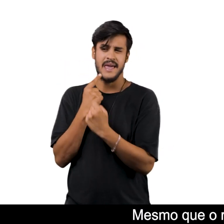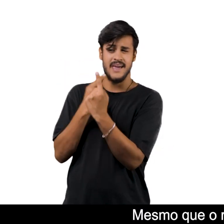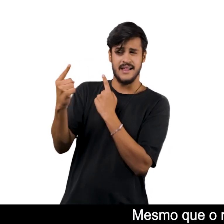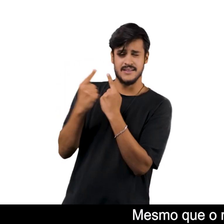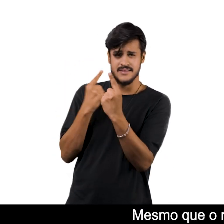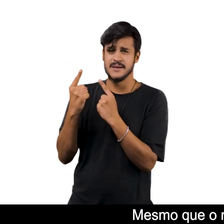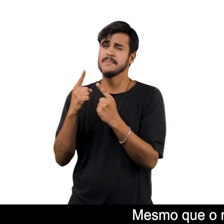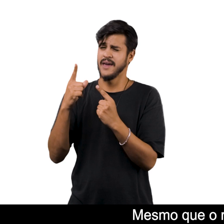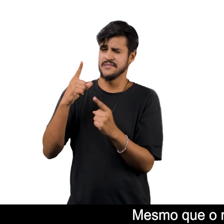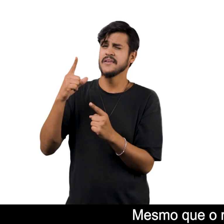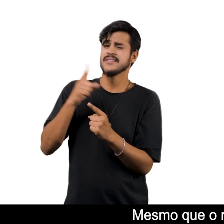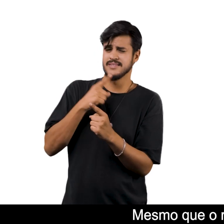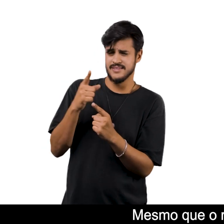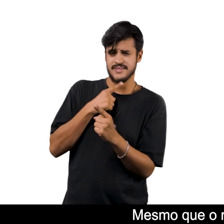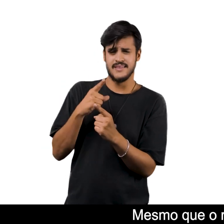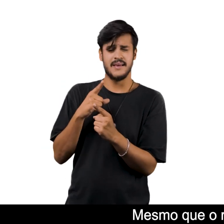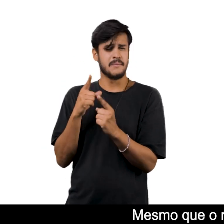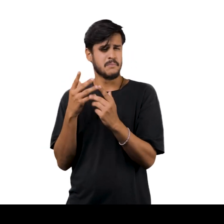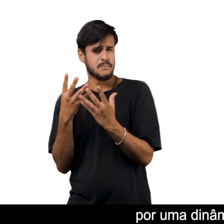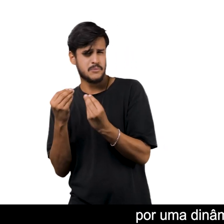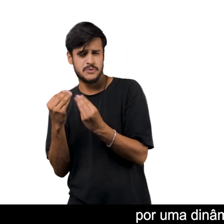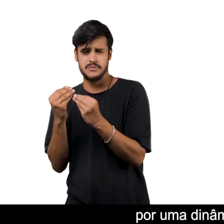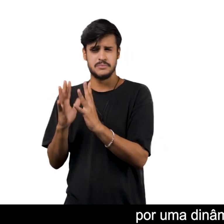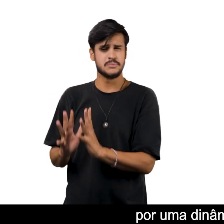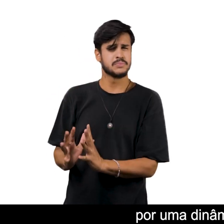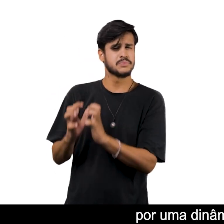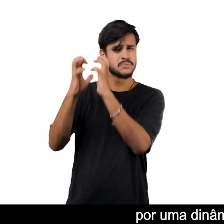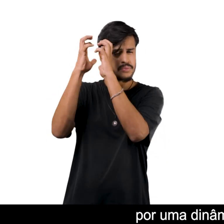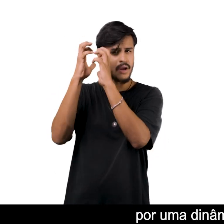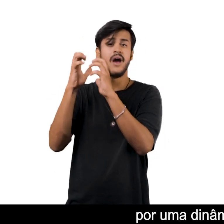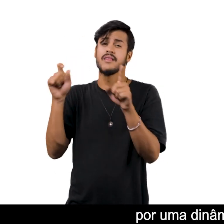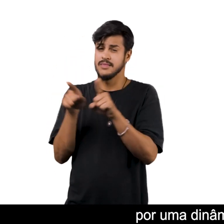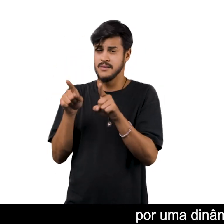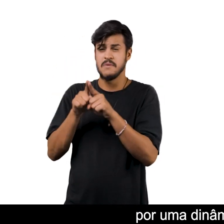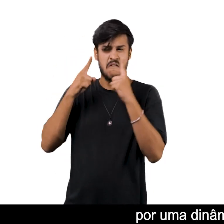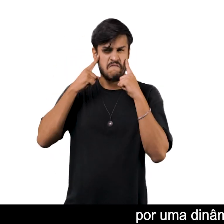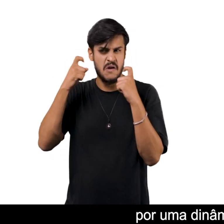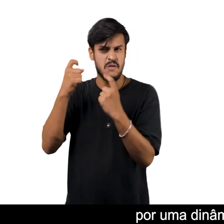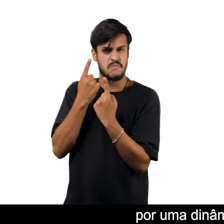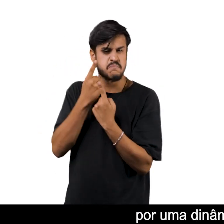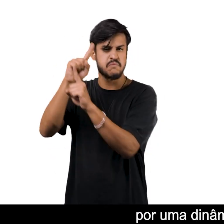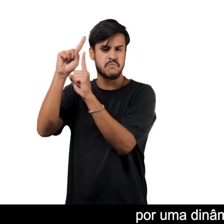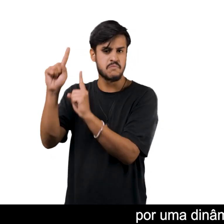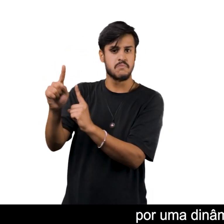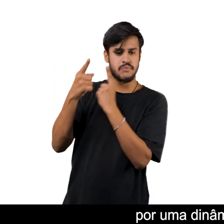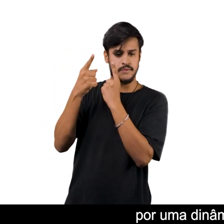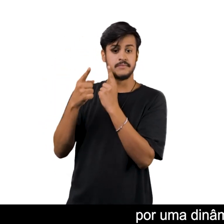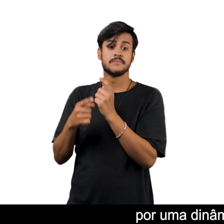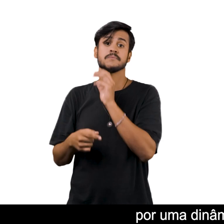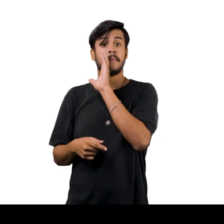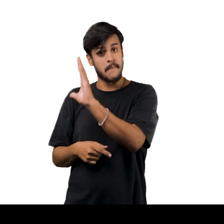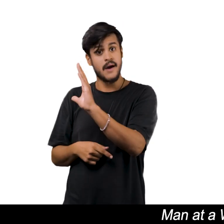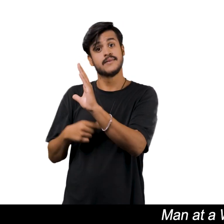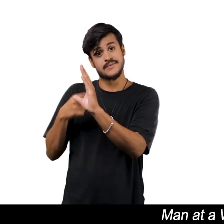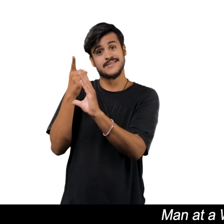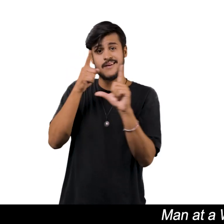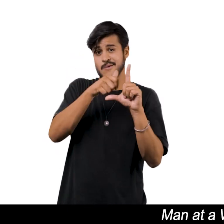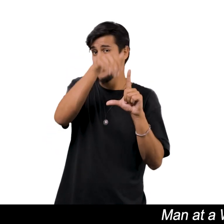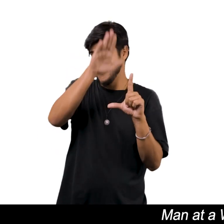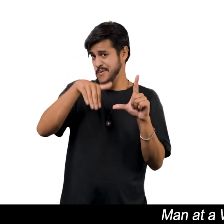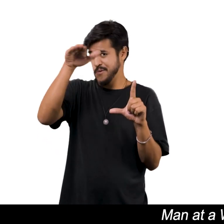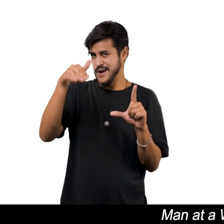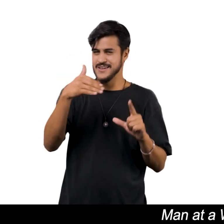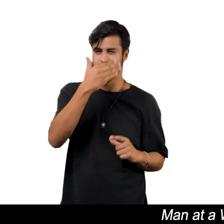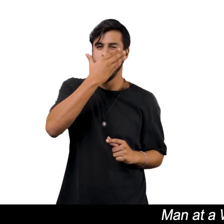o relacionamento entre eles Tenha sido marcado por uma dinâmica turbulenta E episódios de violência Men